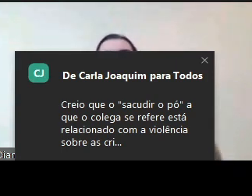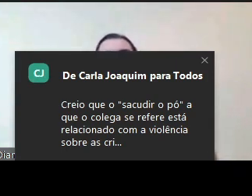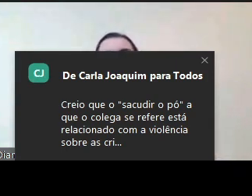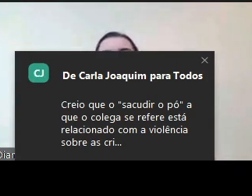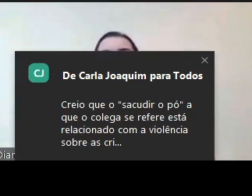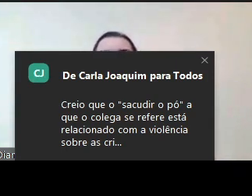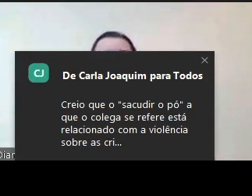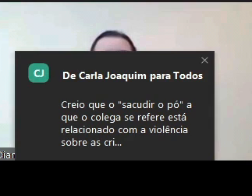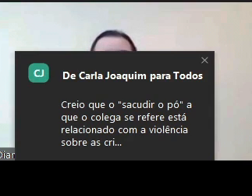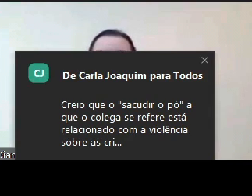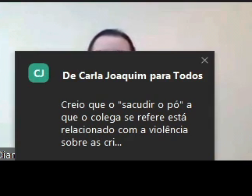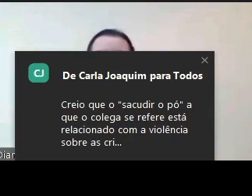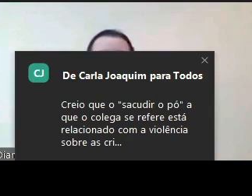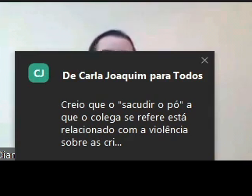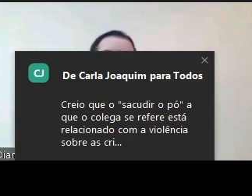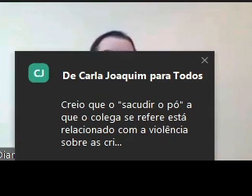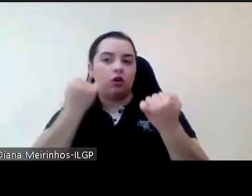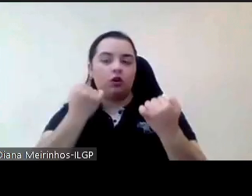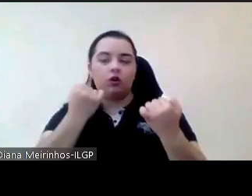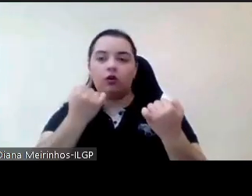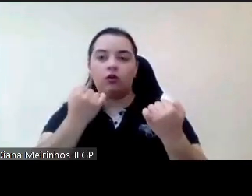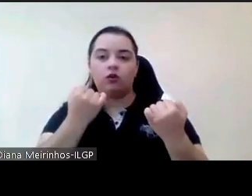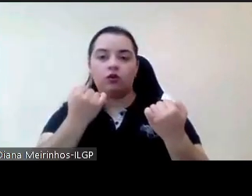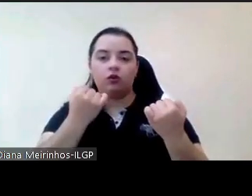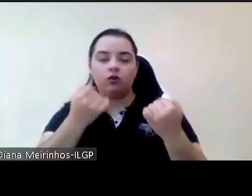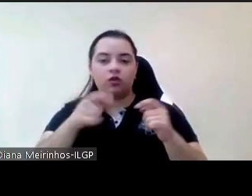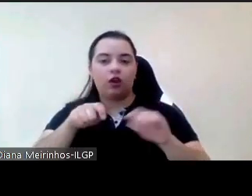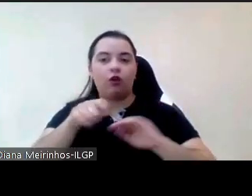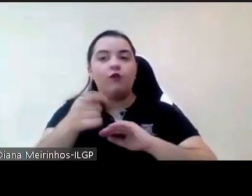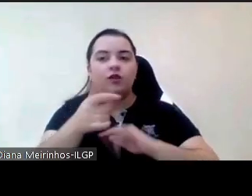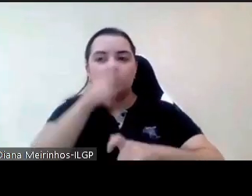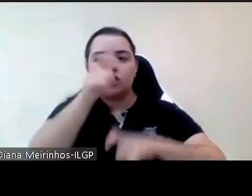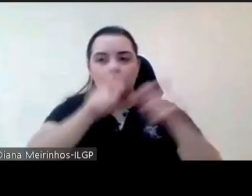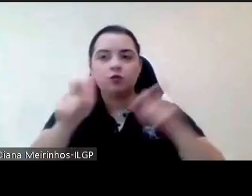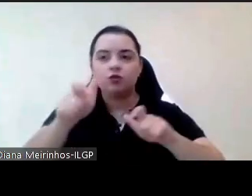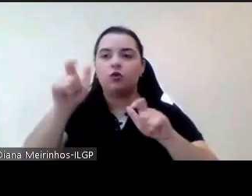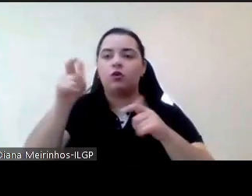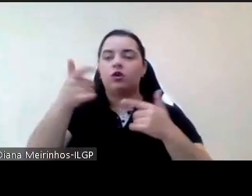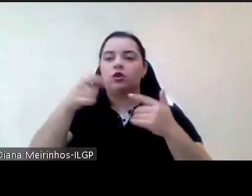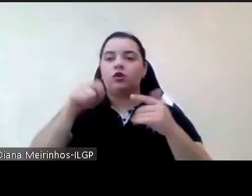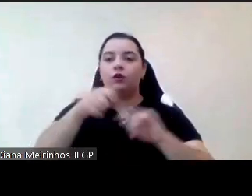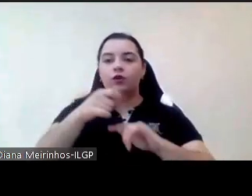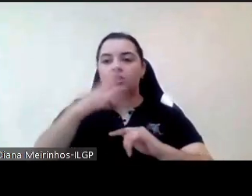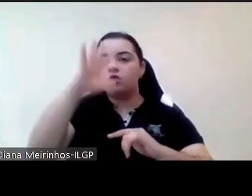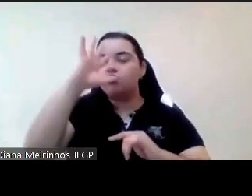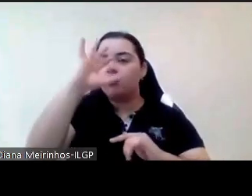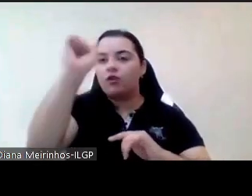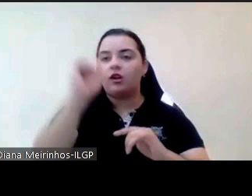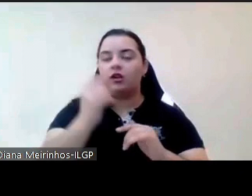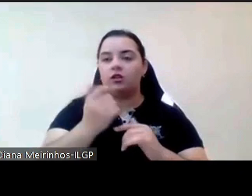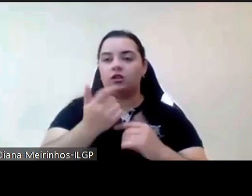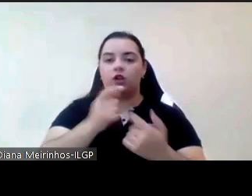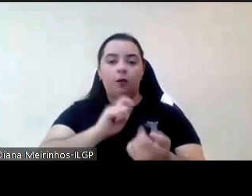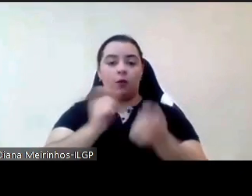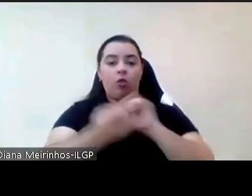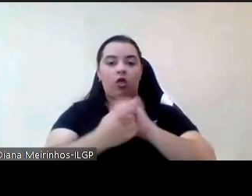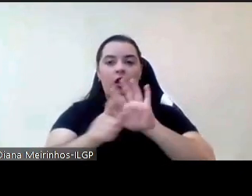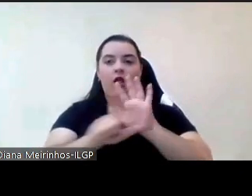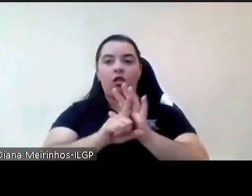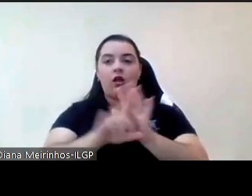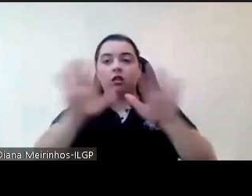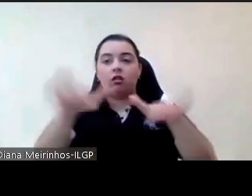os nossos líderes os nossos governantes da necessidade de alterar a às vezes demora muito